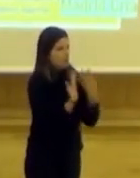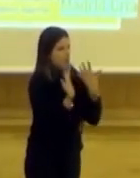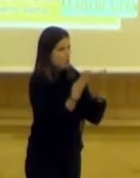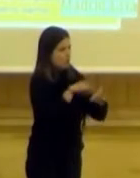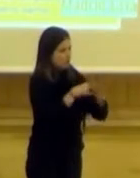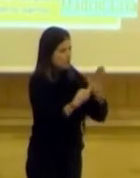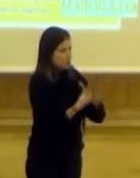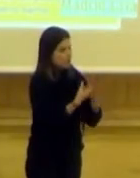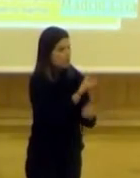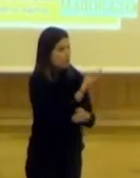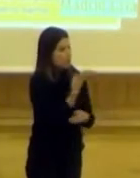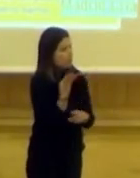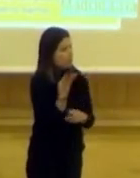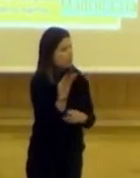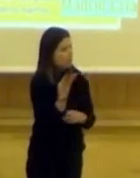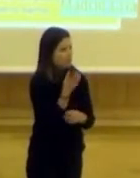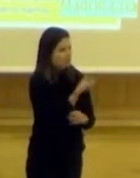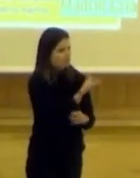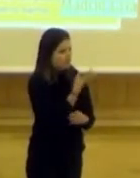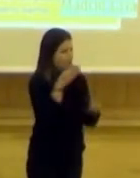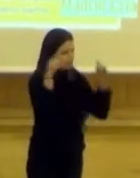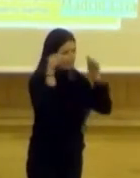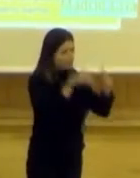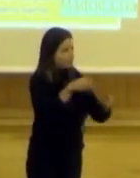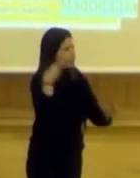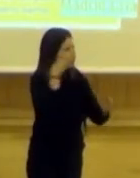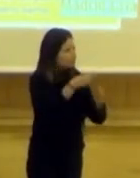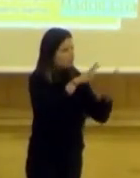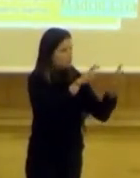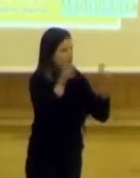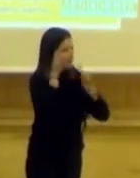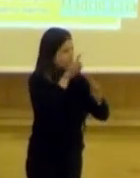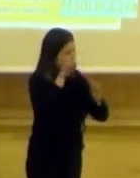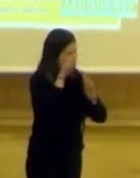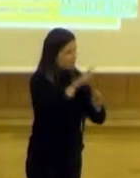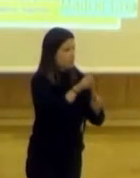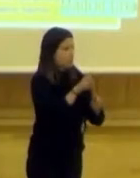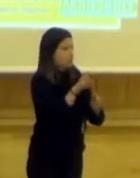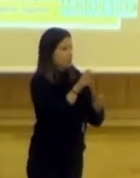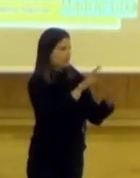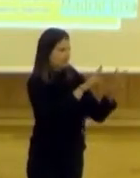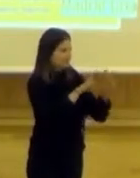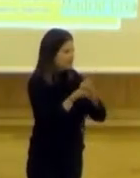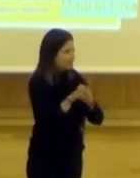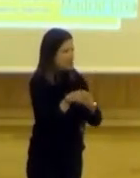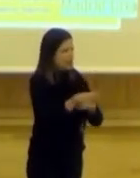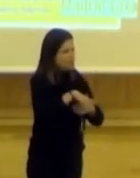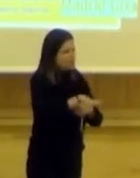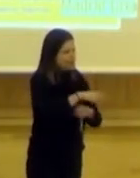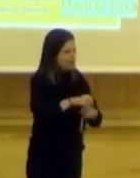Varios de ellos estuvieron centrados en temas educativos y en temas de espacio urbano.